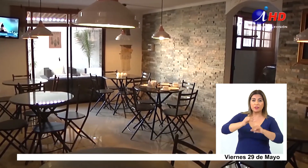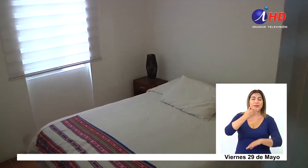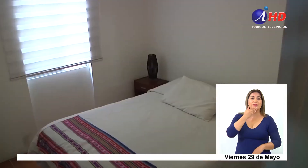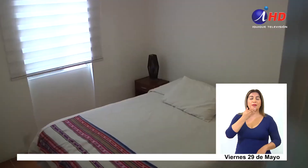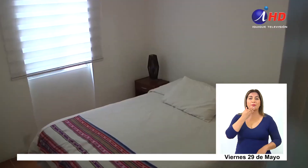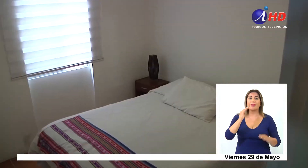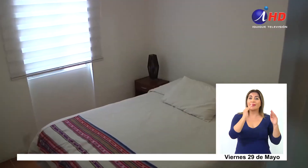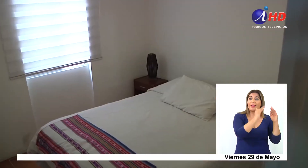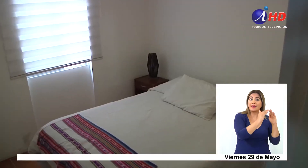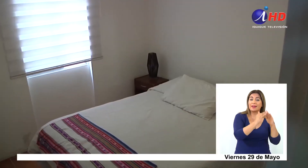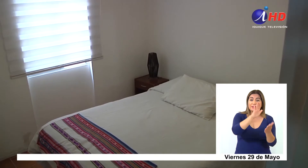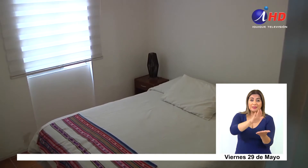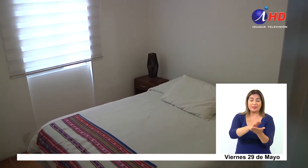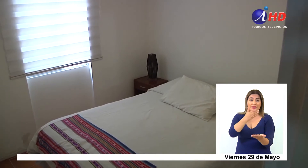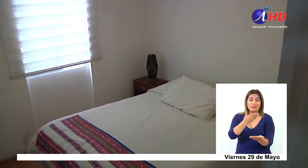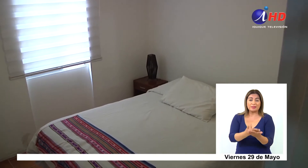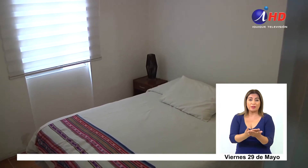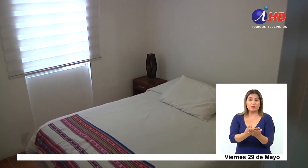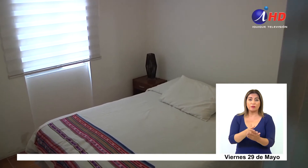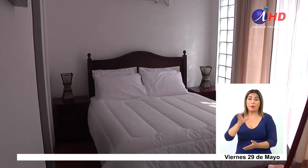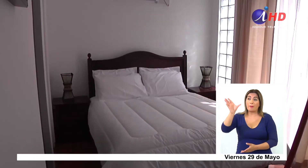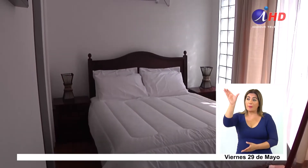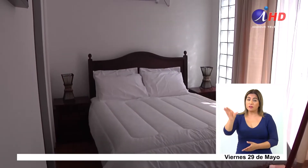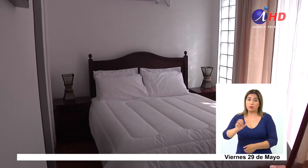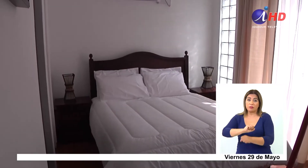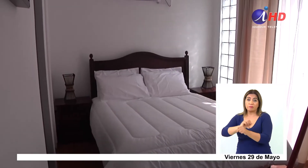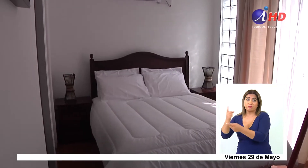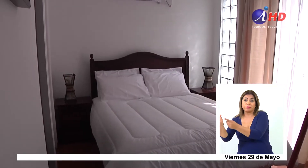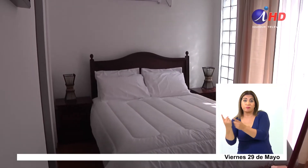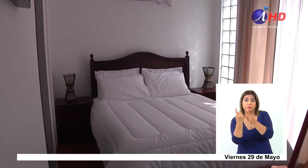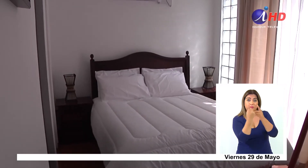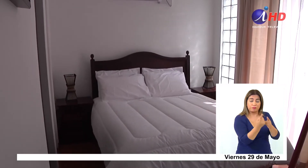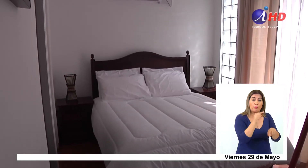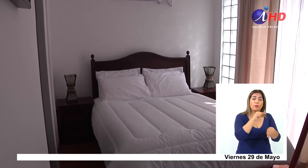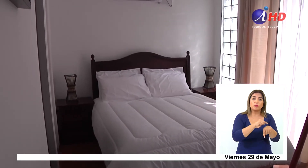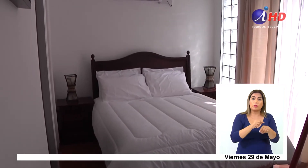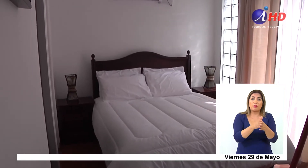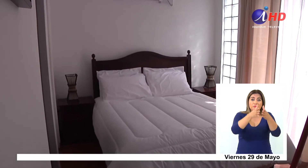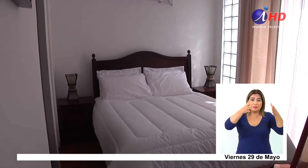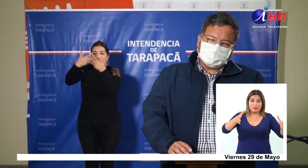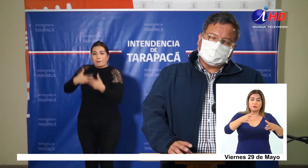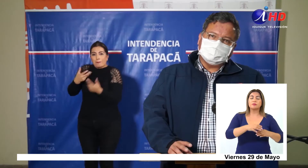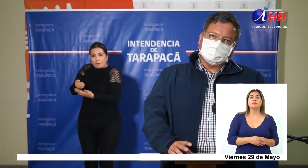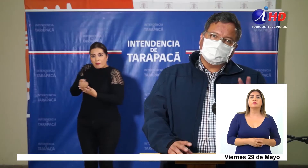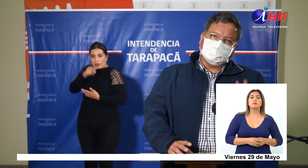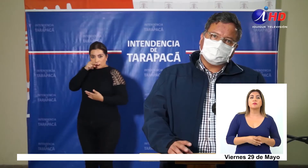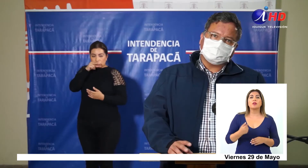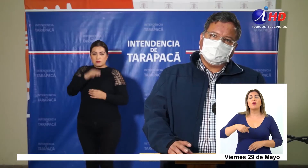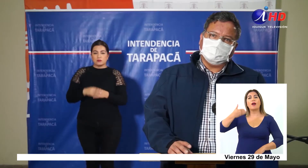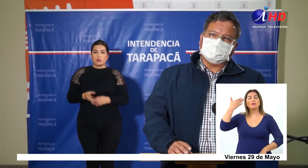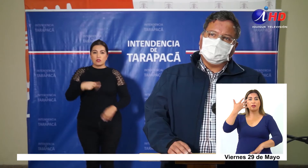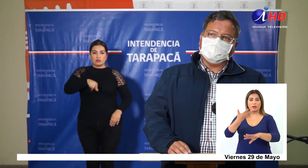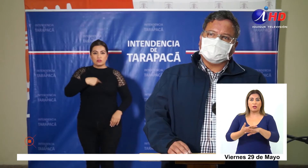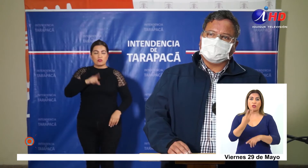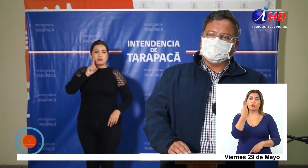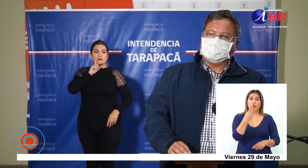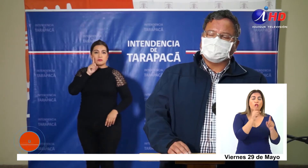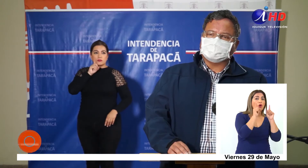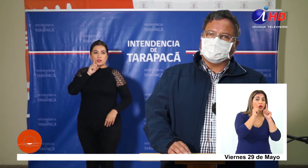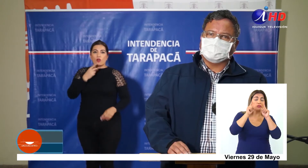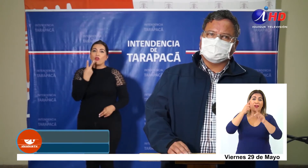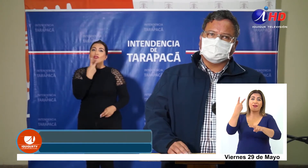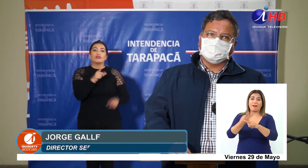las residencias sanitarias para albergar a personas contagiadas se amplían. Nosotros ya teníamos dos hoteles